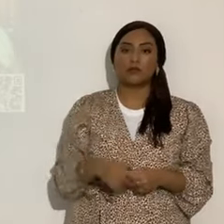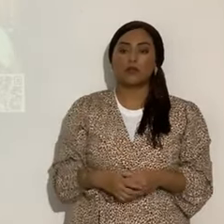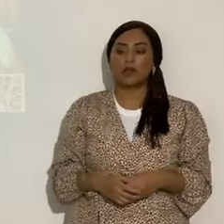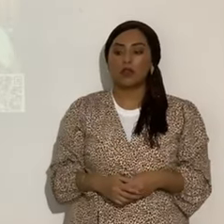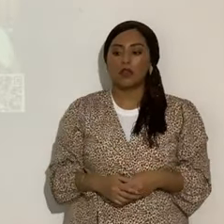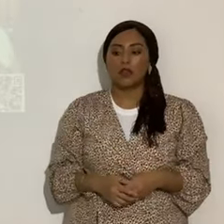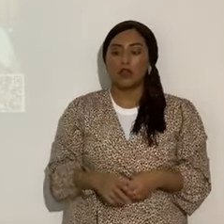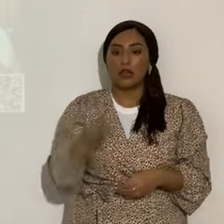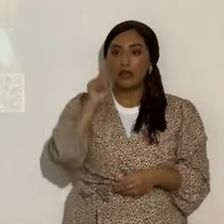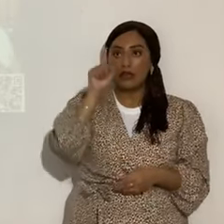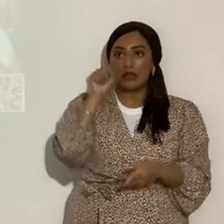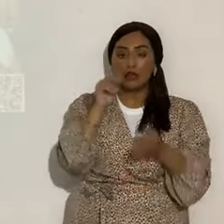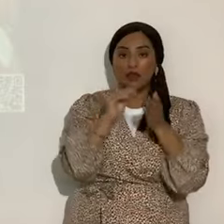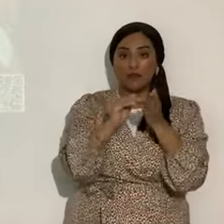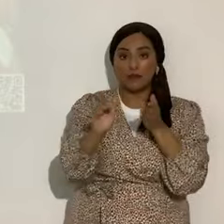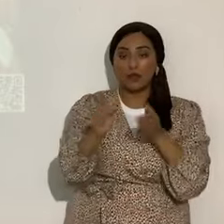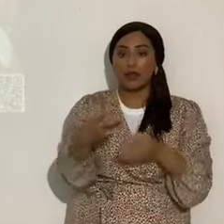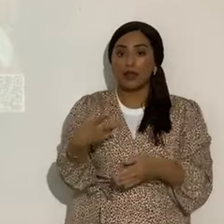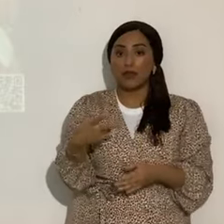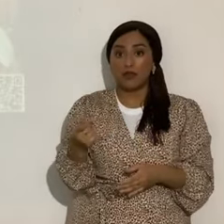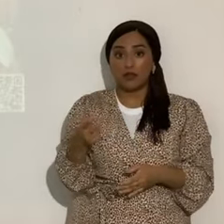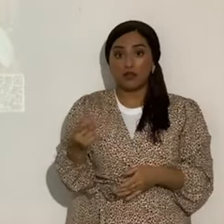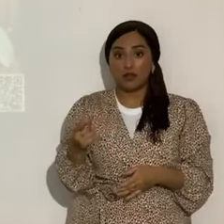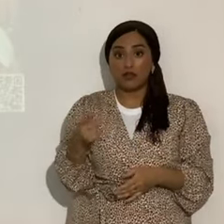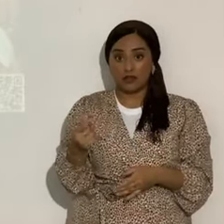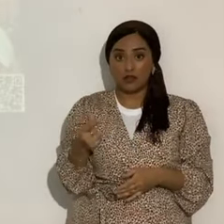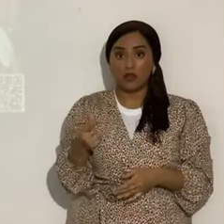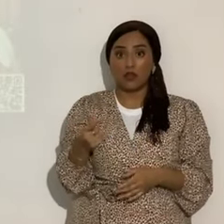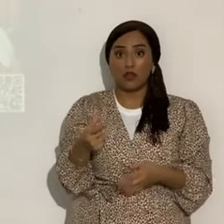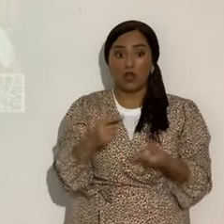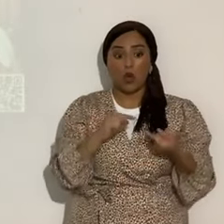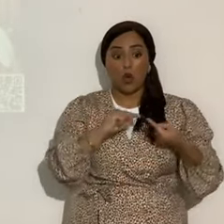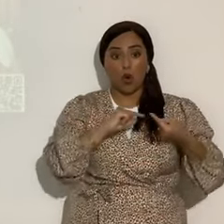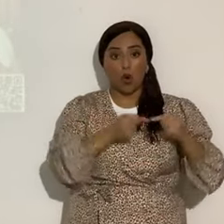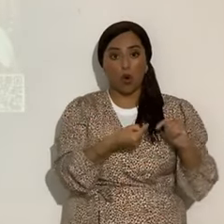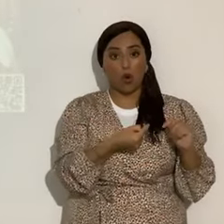permite que los perros le den una paliza a Israel